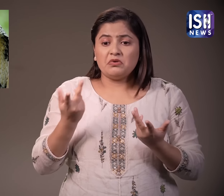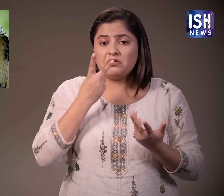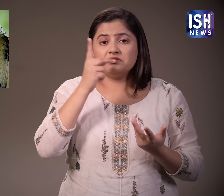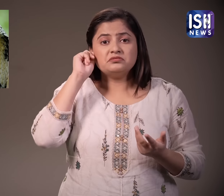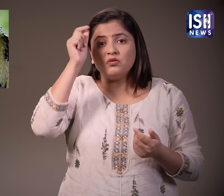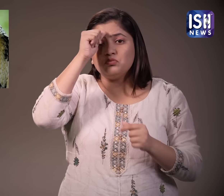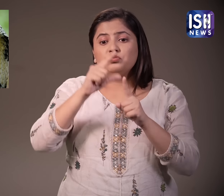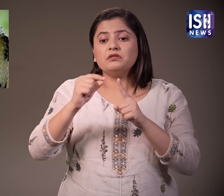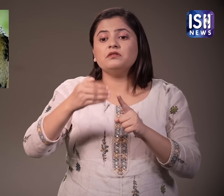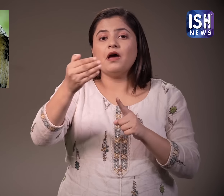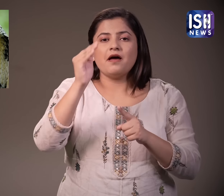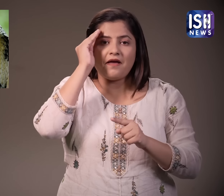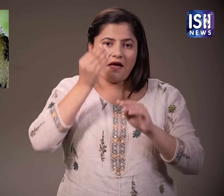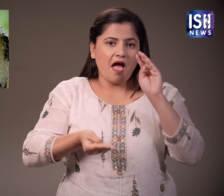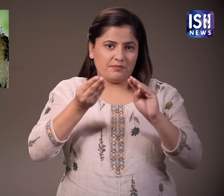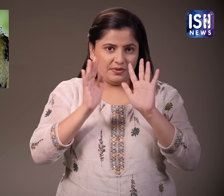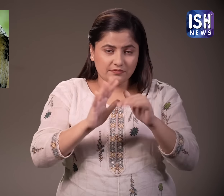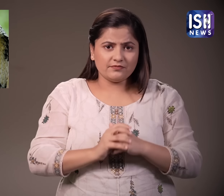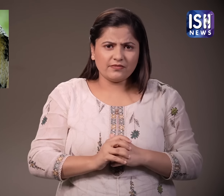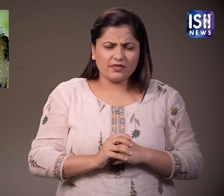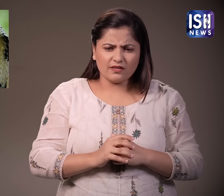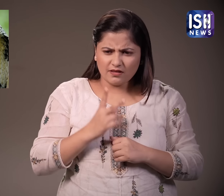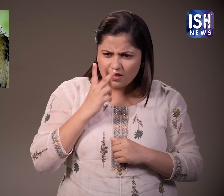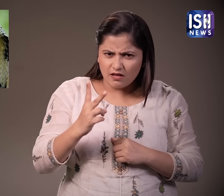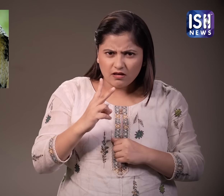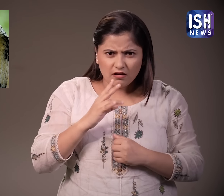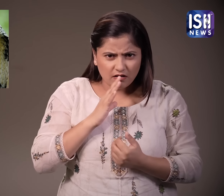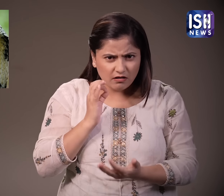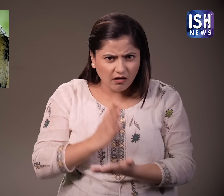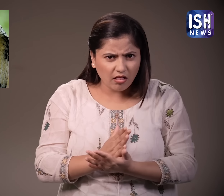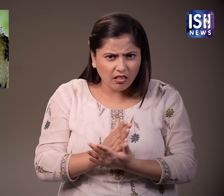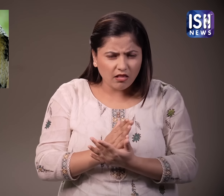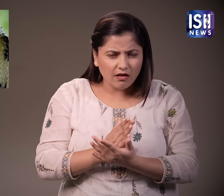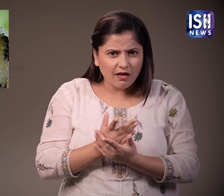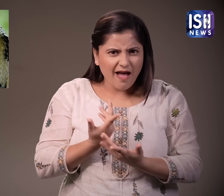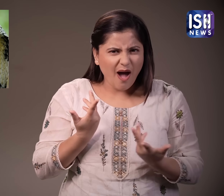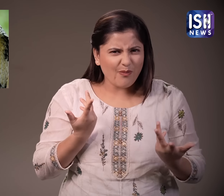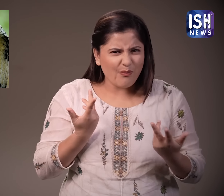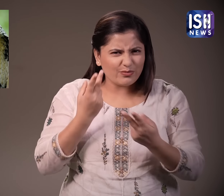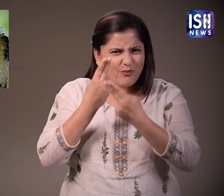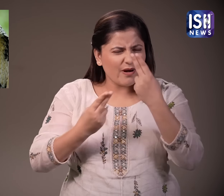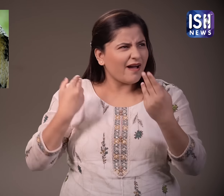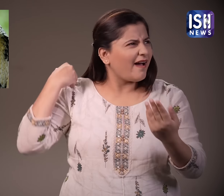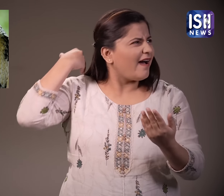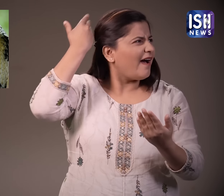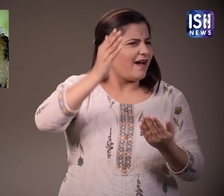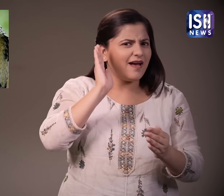अब अपडेट के लिए सब्ता आंद का इंतजार करते हैं. यह सच कैसे हो सकता है? ऐसी बात पहले कभी नहीं सुनी.